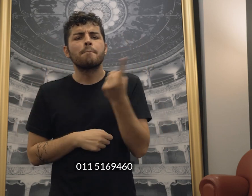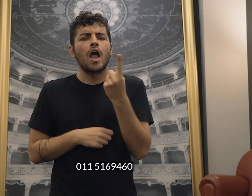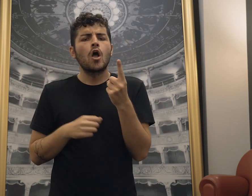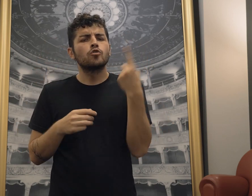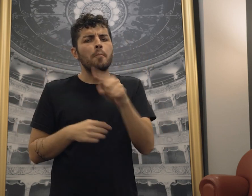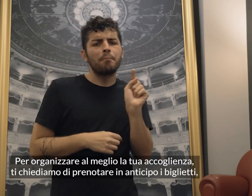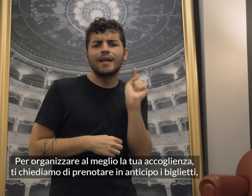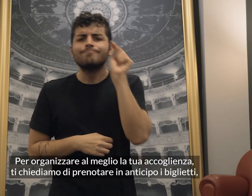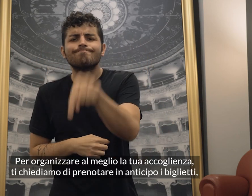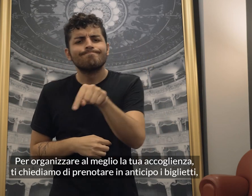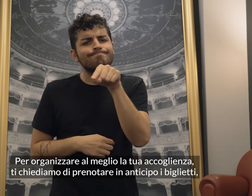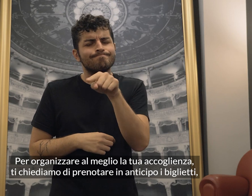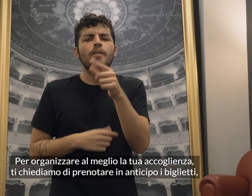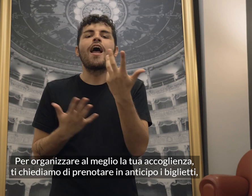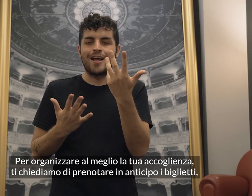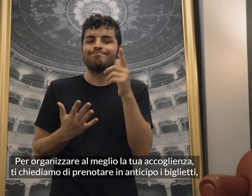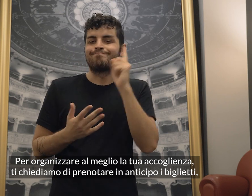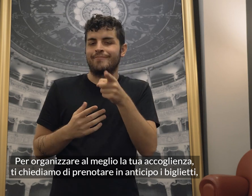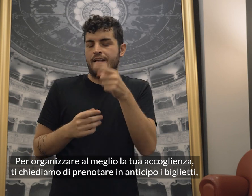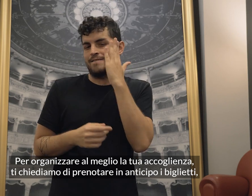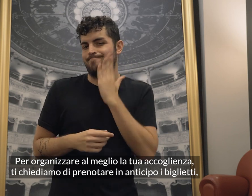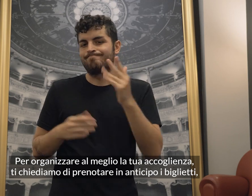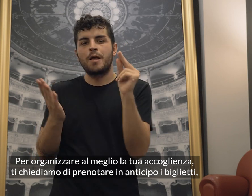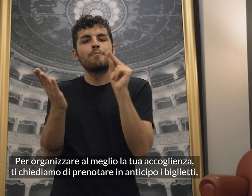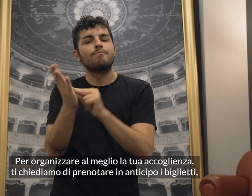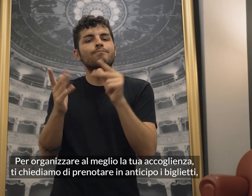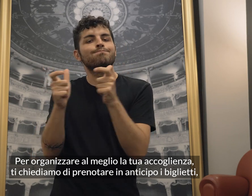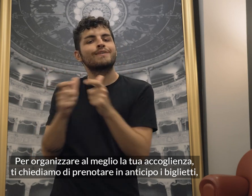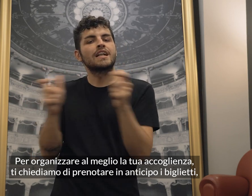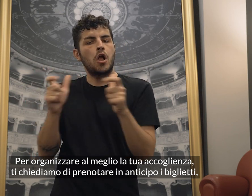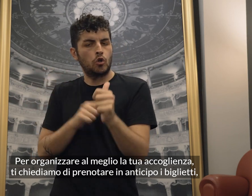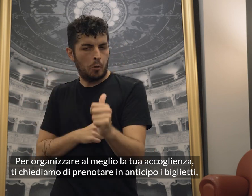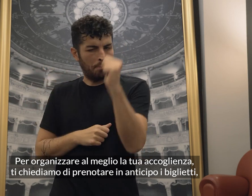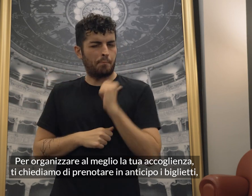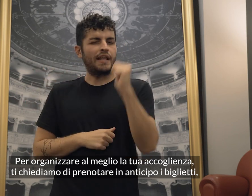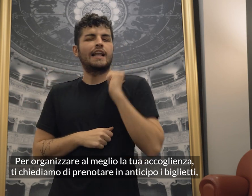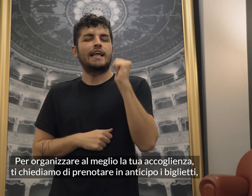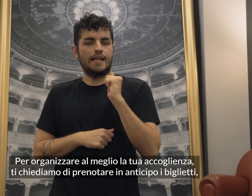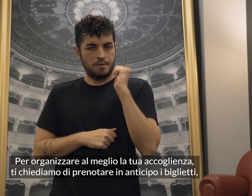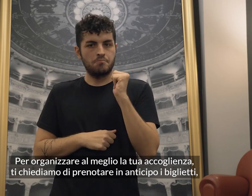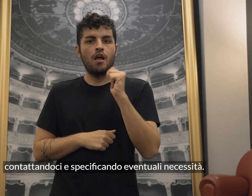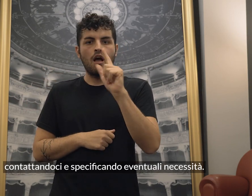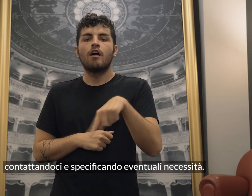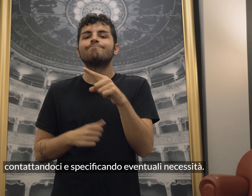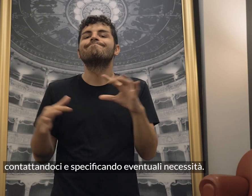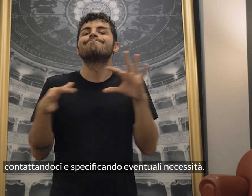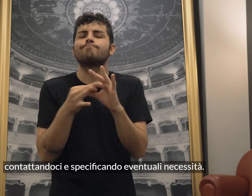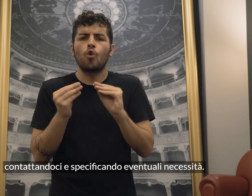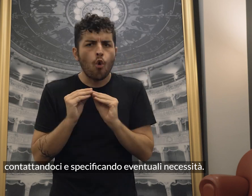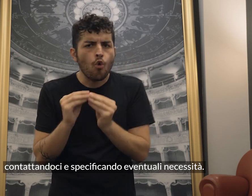Per organizzare al meglio la tua accoglienza, ti chiediamo di prenotare in anticipo i biglietti, contattandoci e